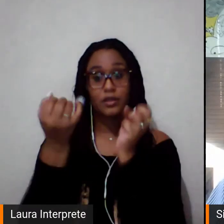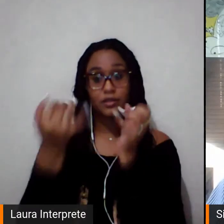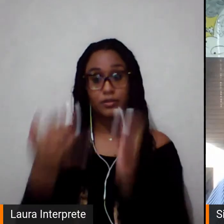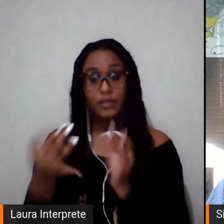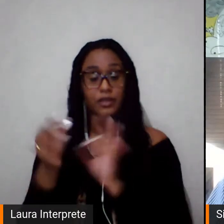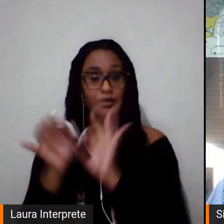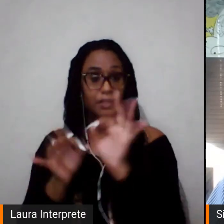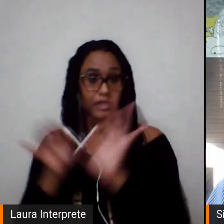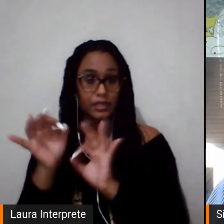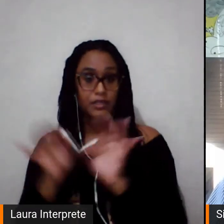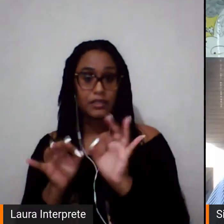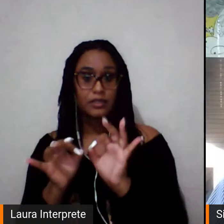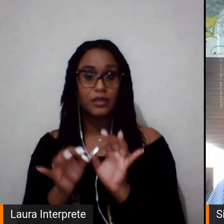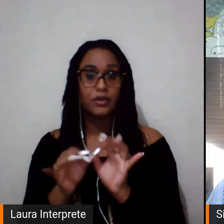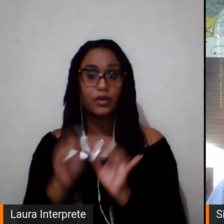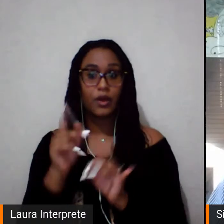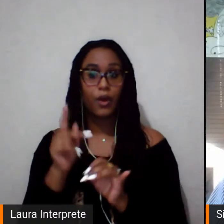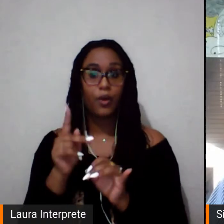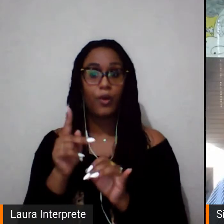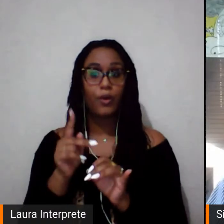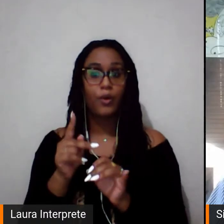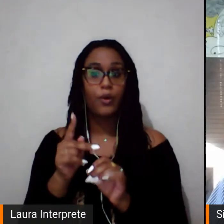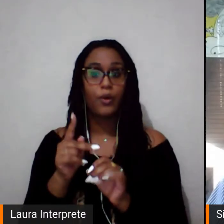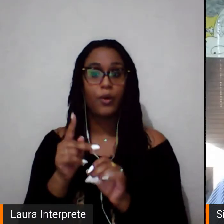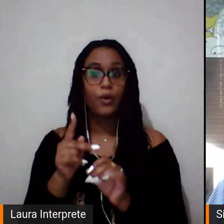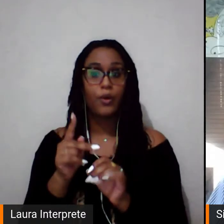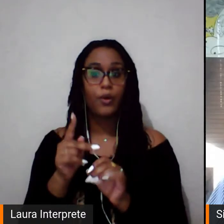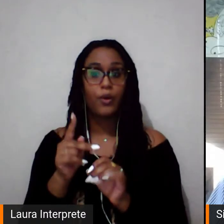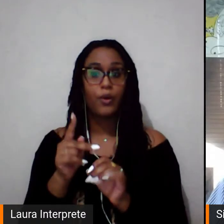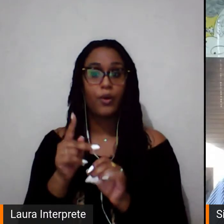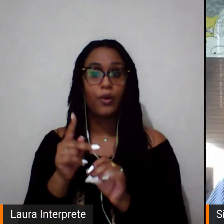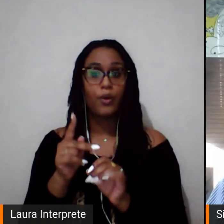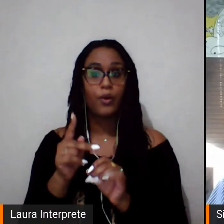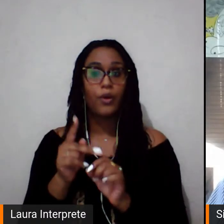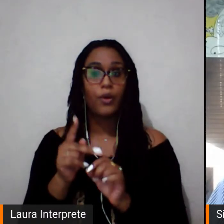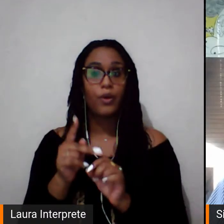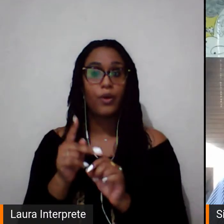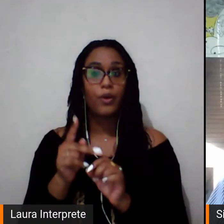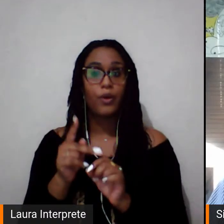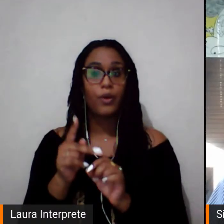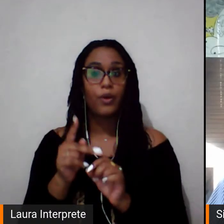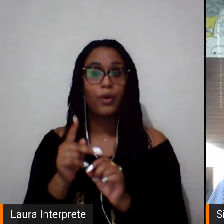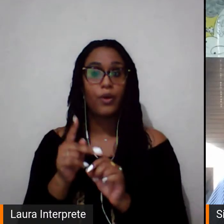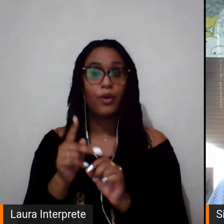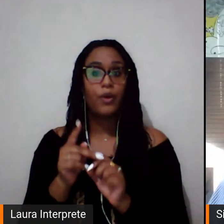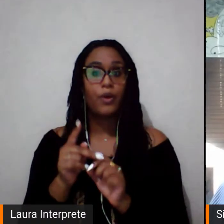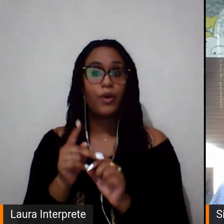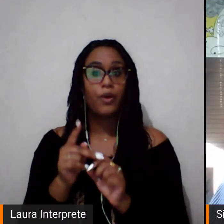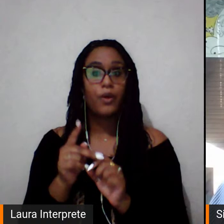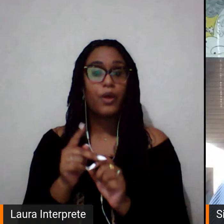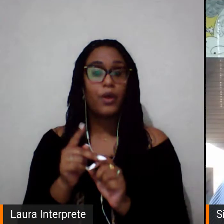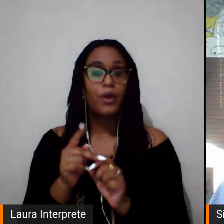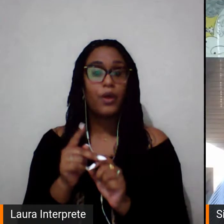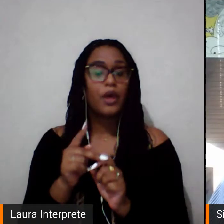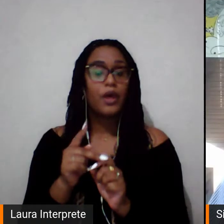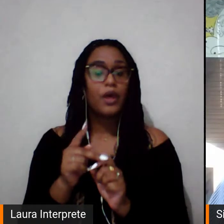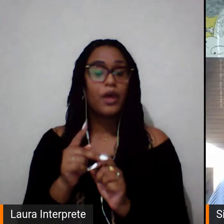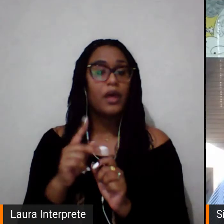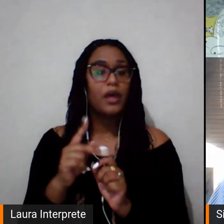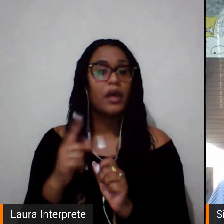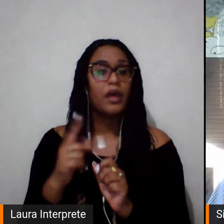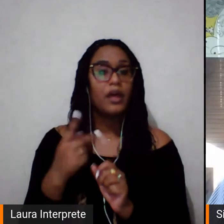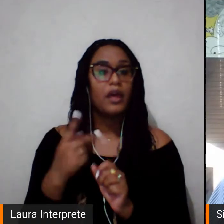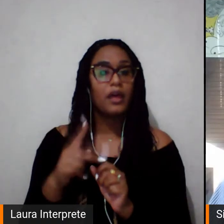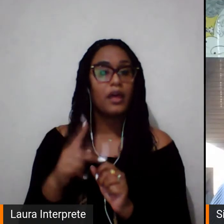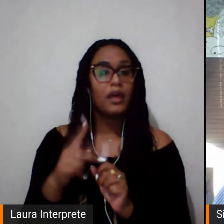elas não foram registradas. Então, a gente, por meio da oralidade, das entrevistas, e a transformação dessas entrevistas em